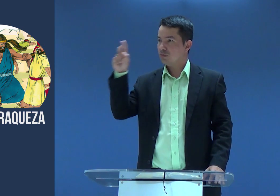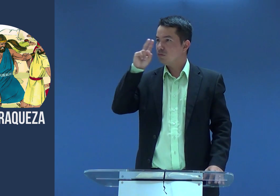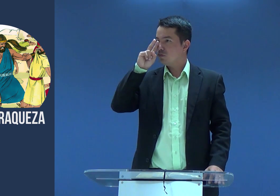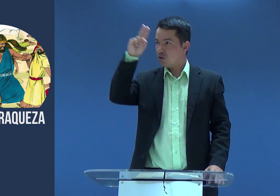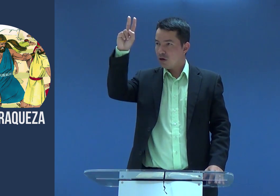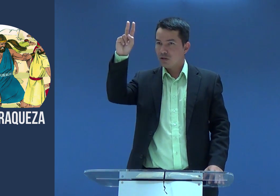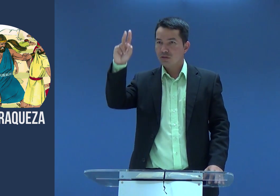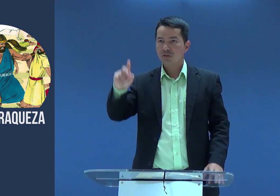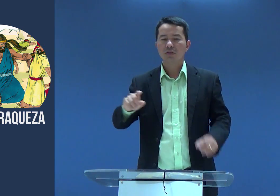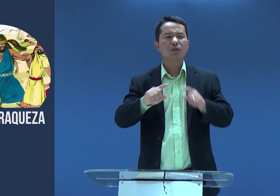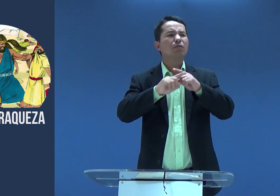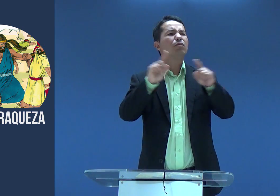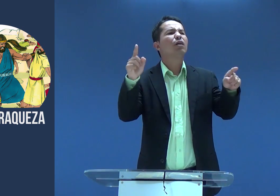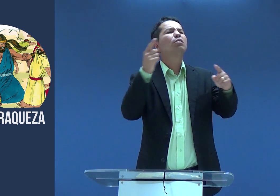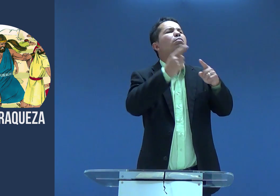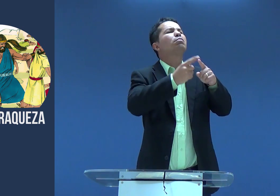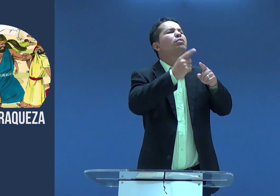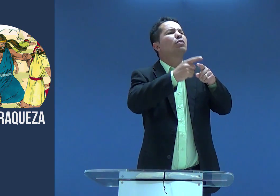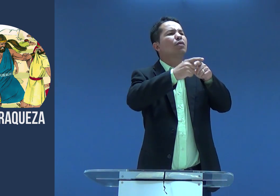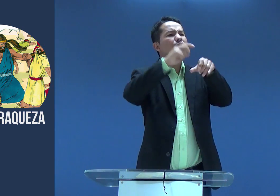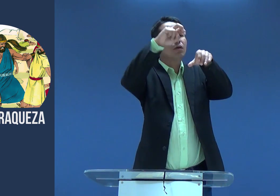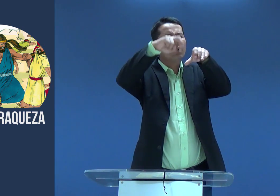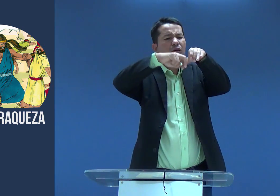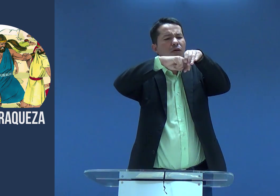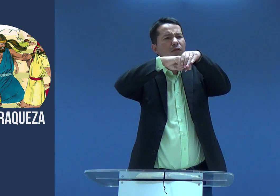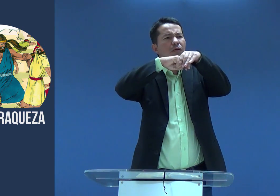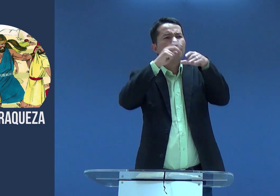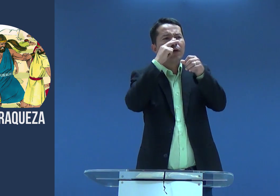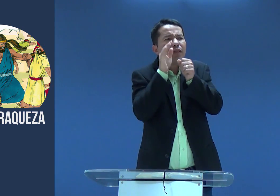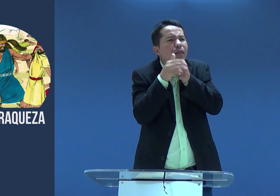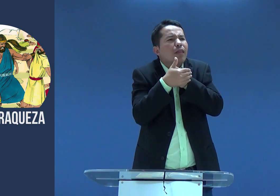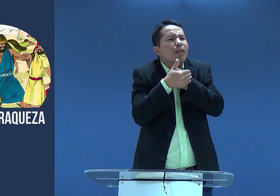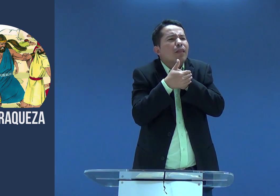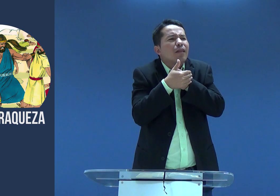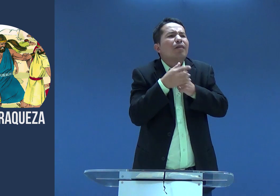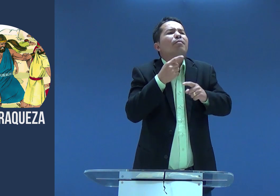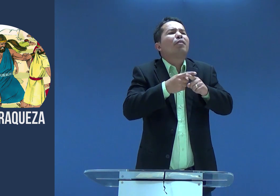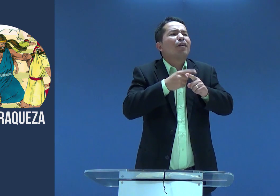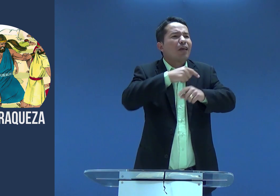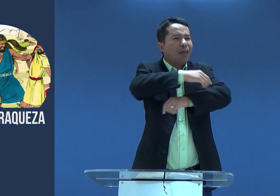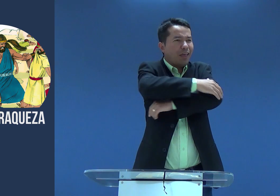Ele era forte? Era forte. Mas por que ele se escondeu numa caverna?